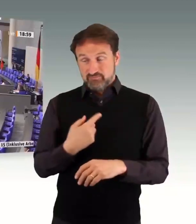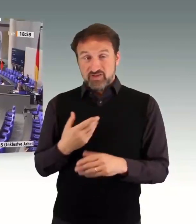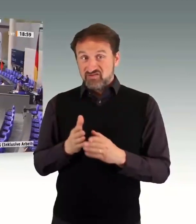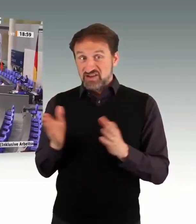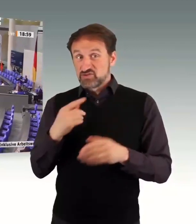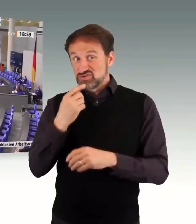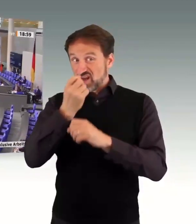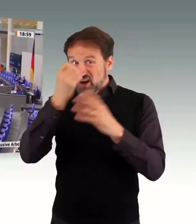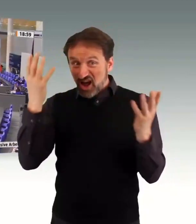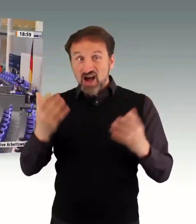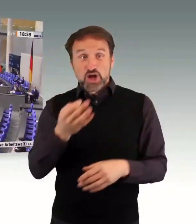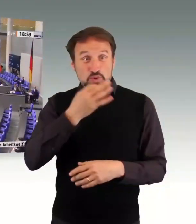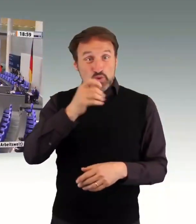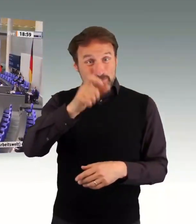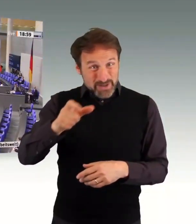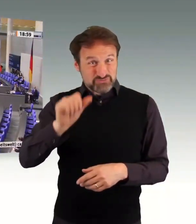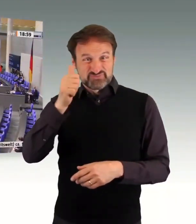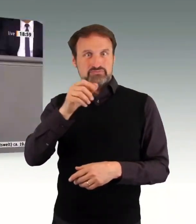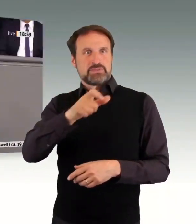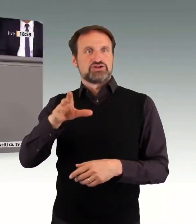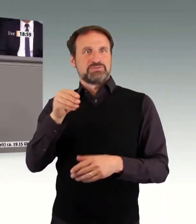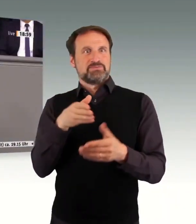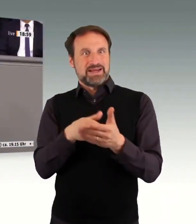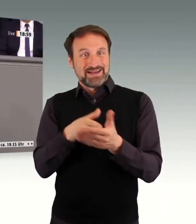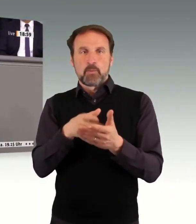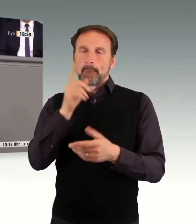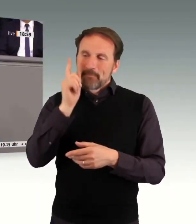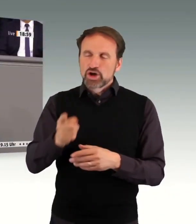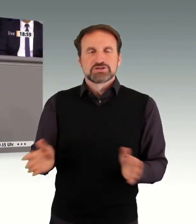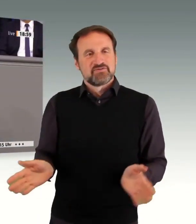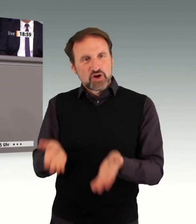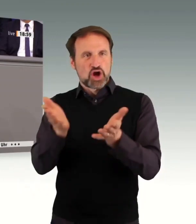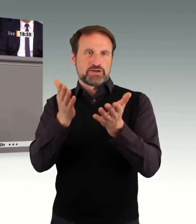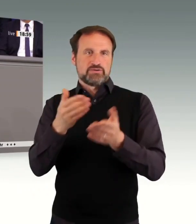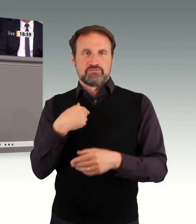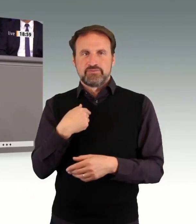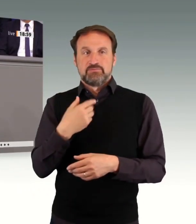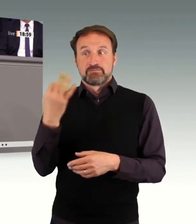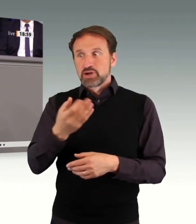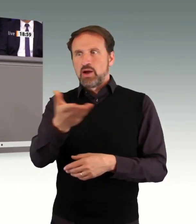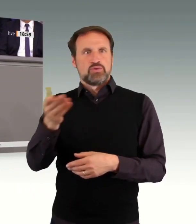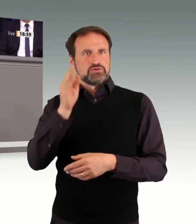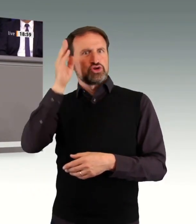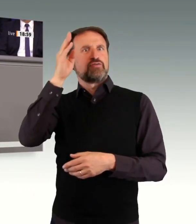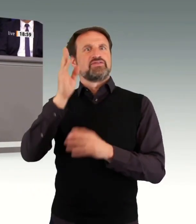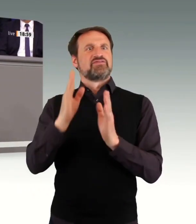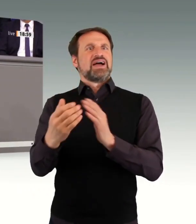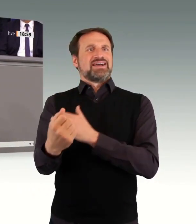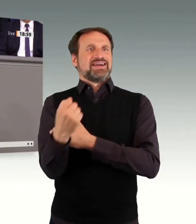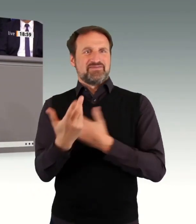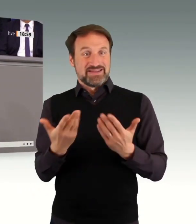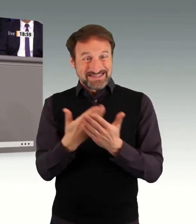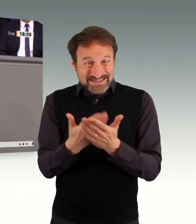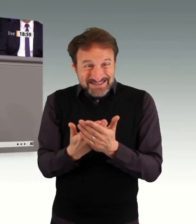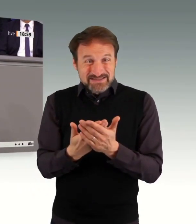20. Wahlperiode betonen, dass es ein wichtiges Thema ist und dass Sie sogar in der Sache das eine oder andere Richtige gesagt haben. Aber wenn sich